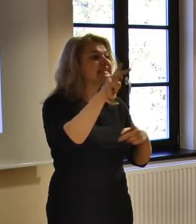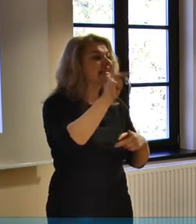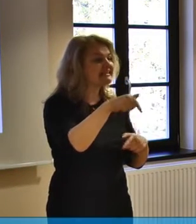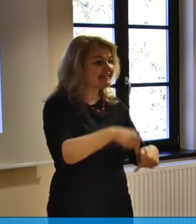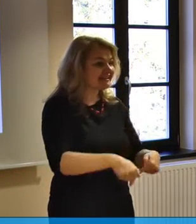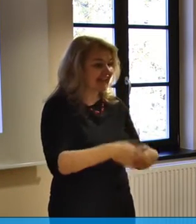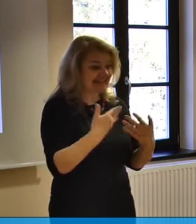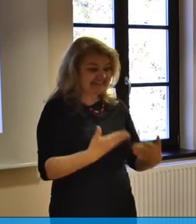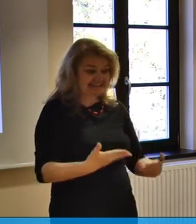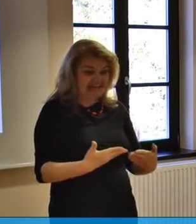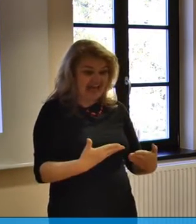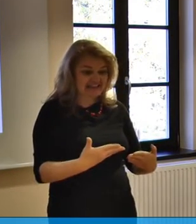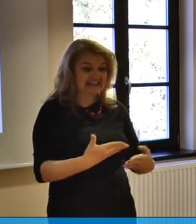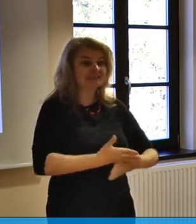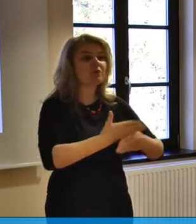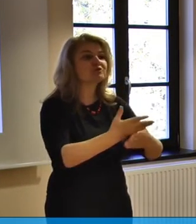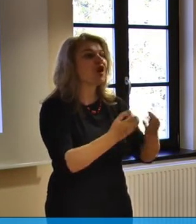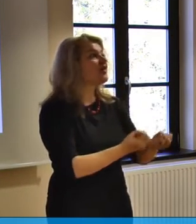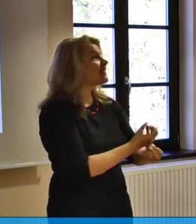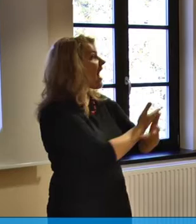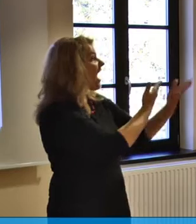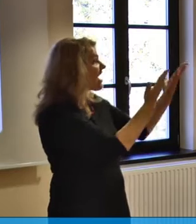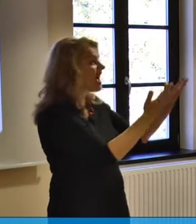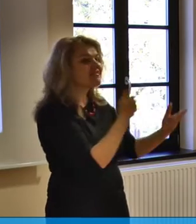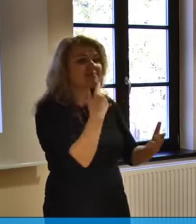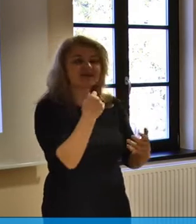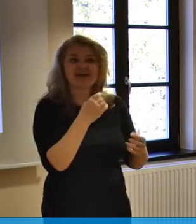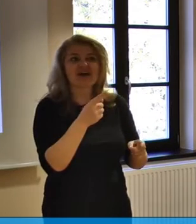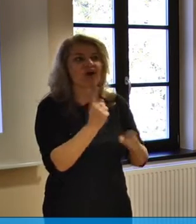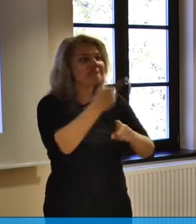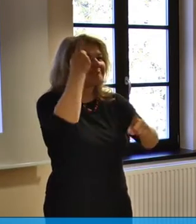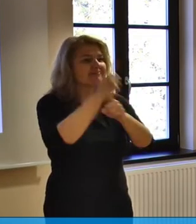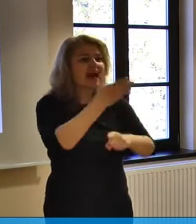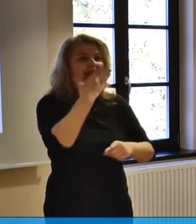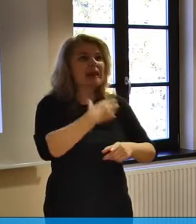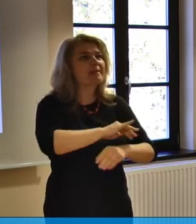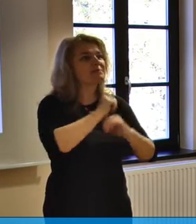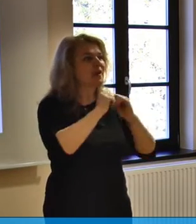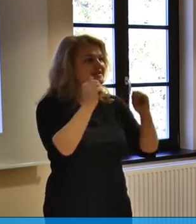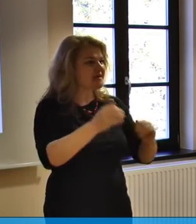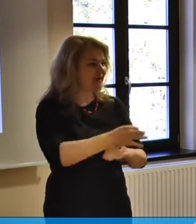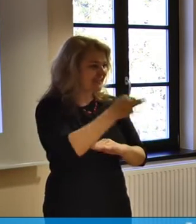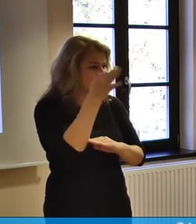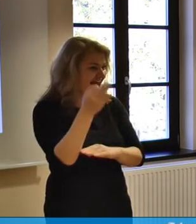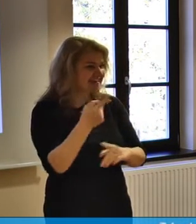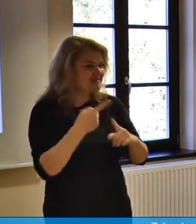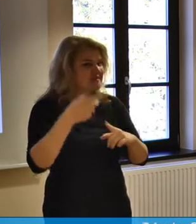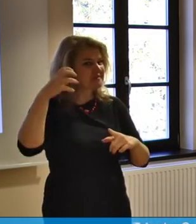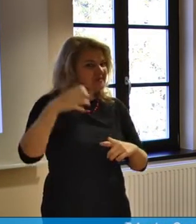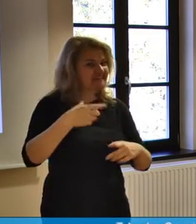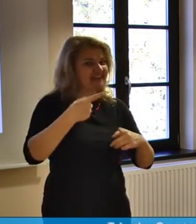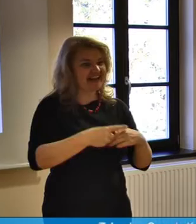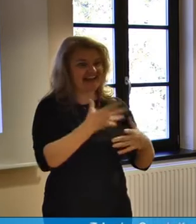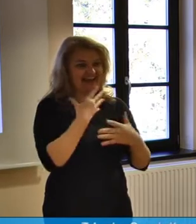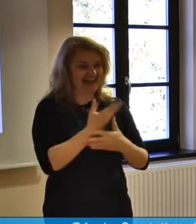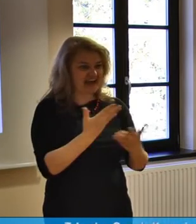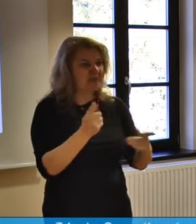smo danes s pomočjo narave uspeli pričarati tudi takšen posebni dan. in posebni dan ni